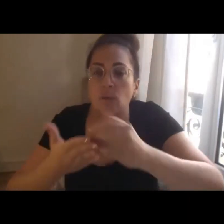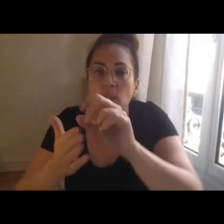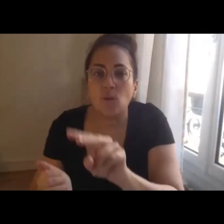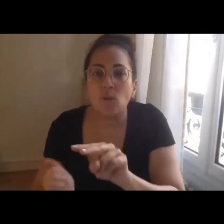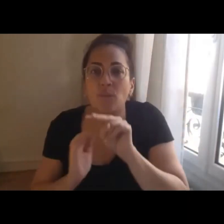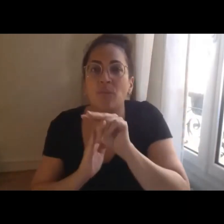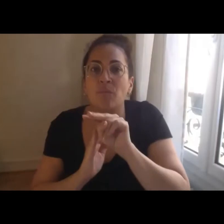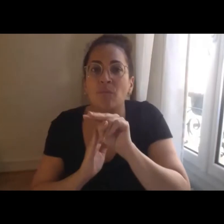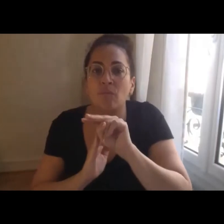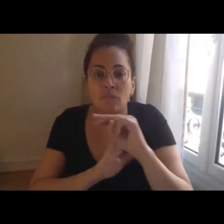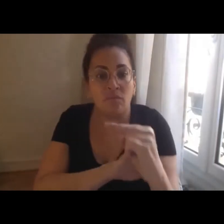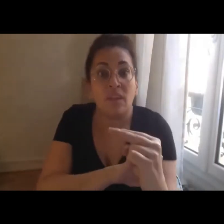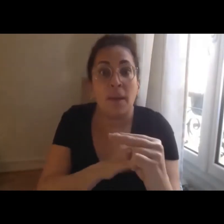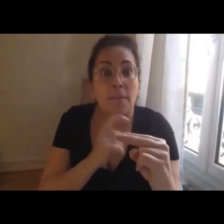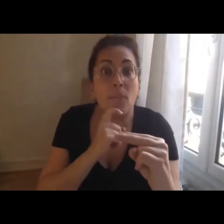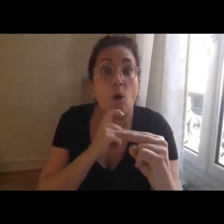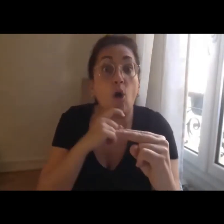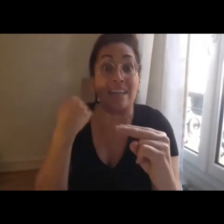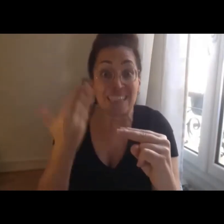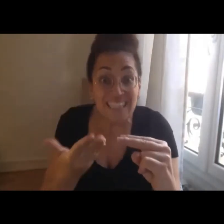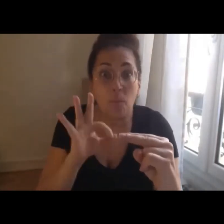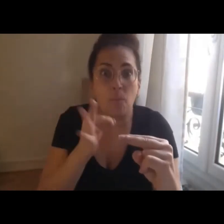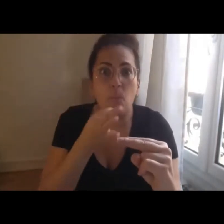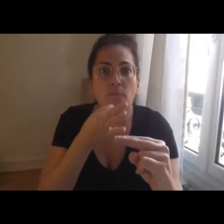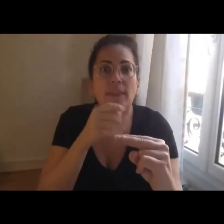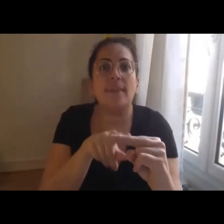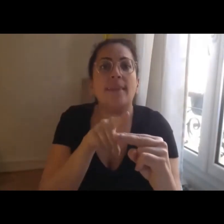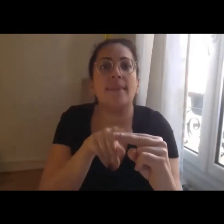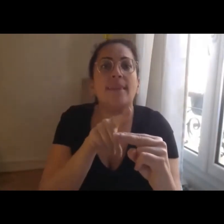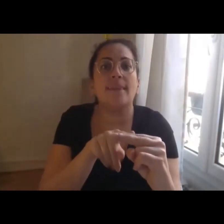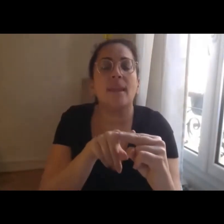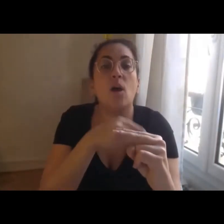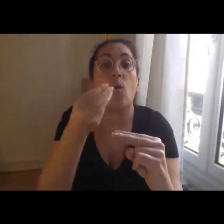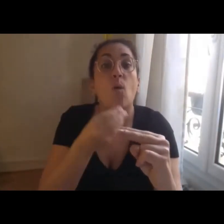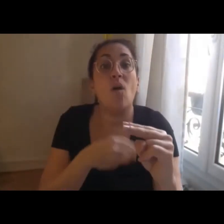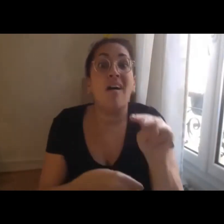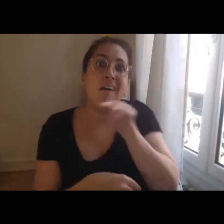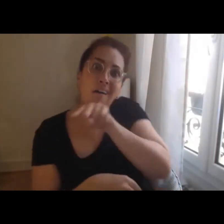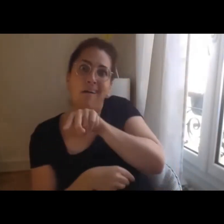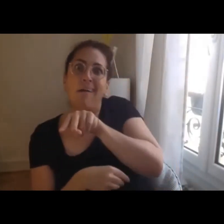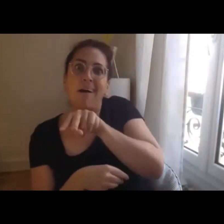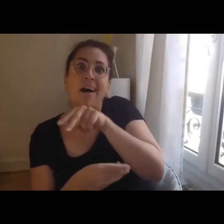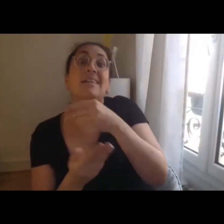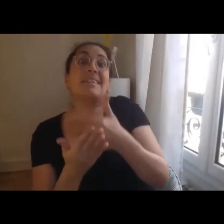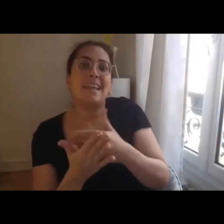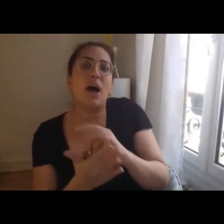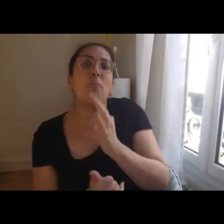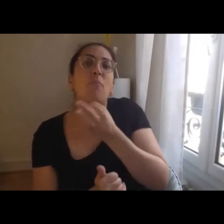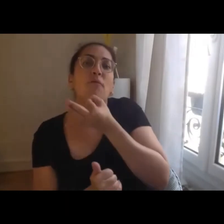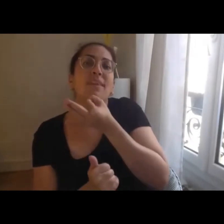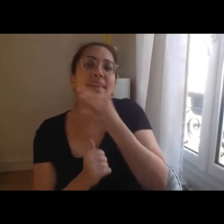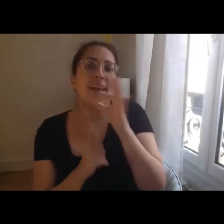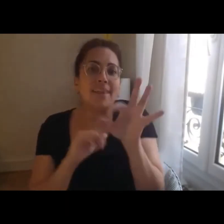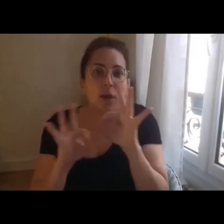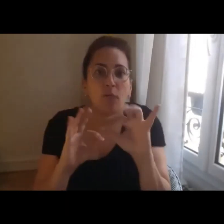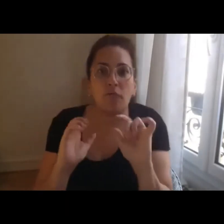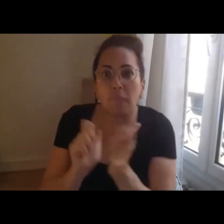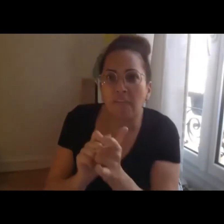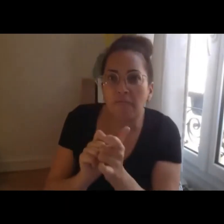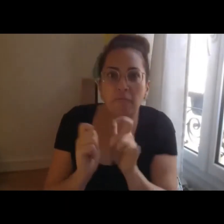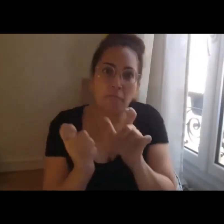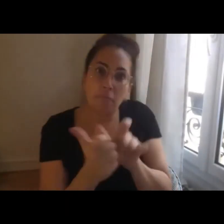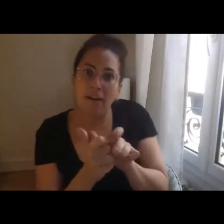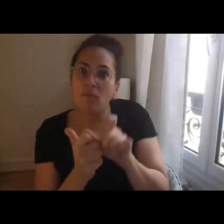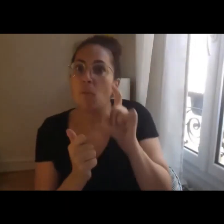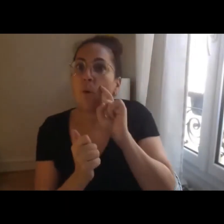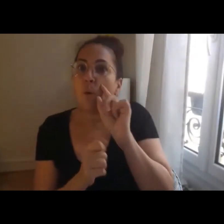compte et c'est notamment le professeur Anne Réviard qui nous disait il a quelques mois que les